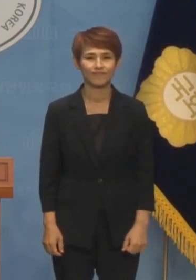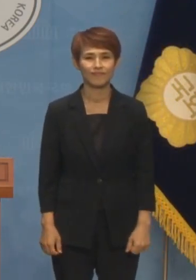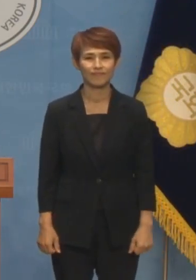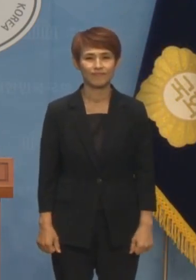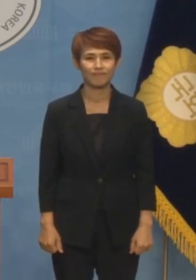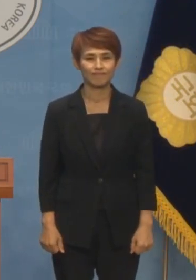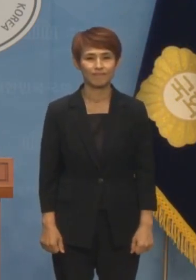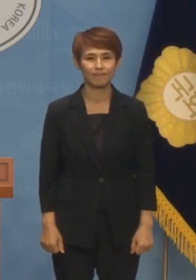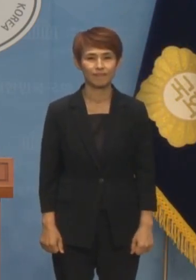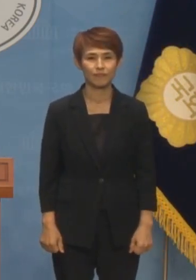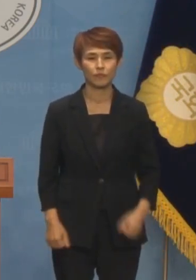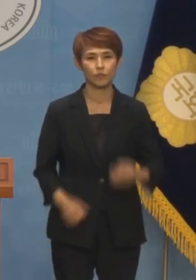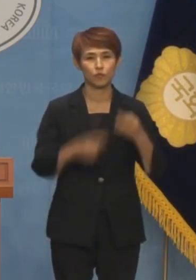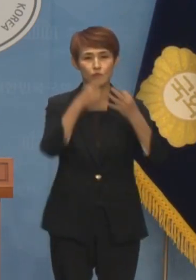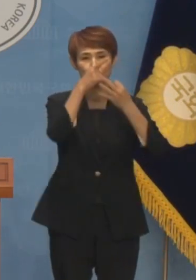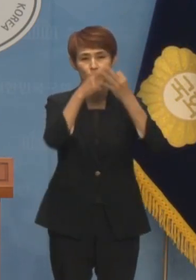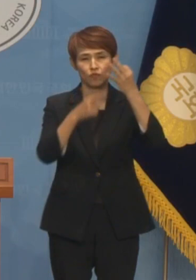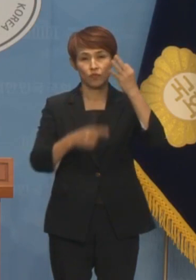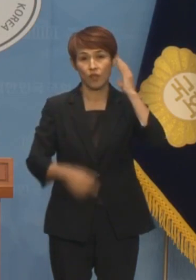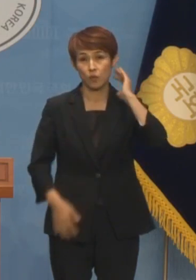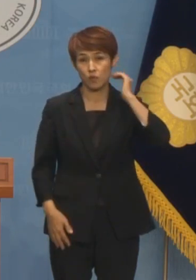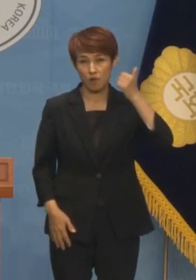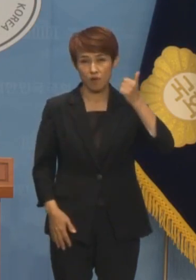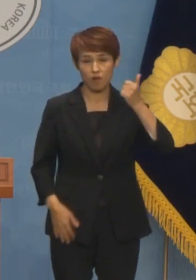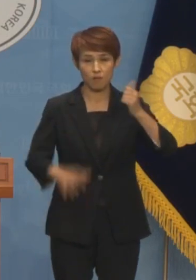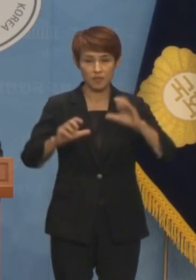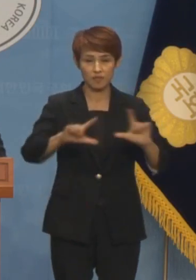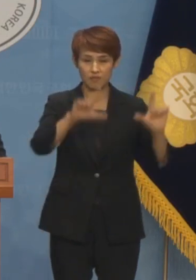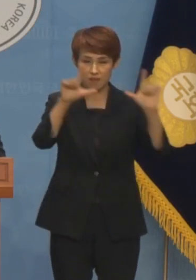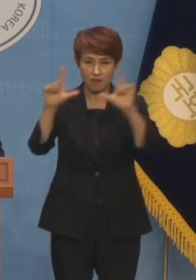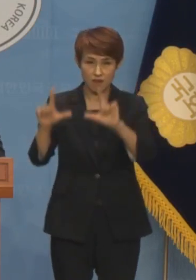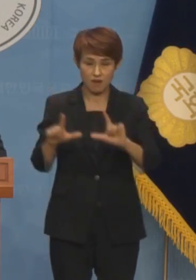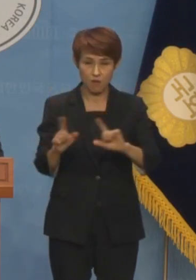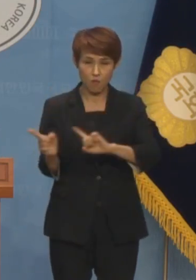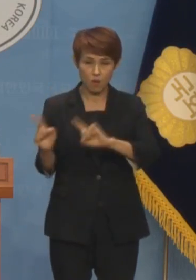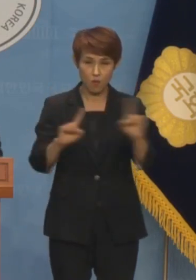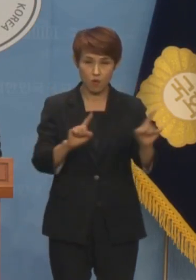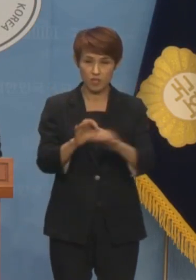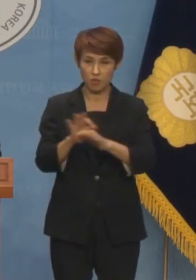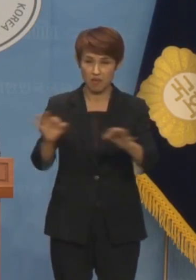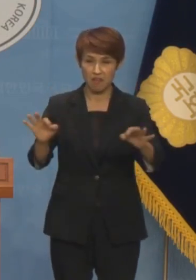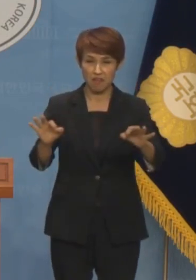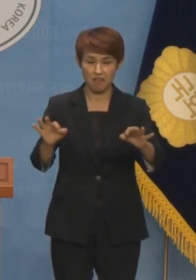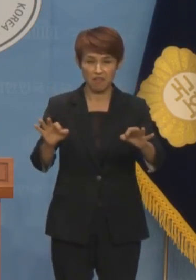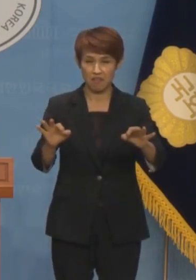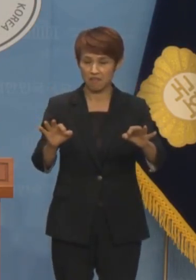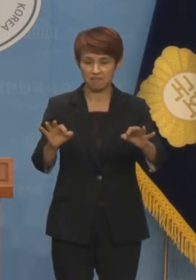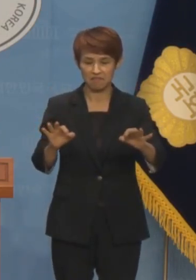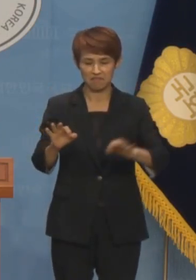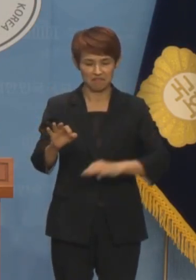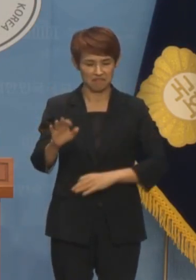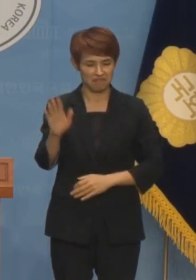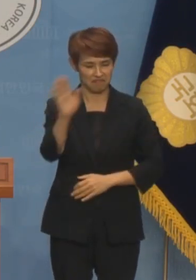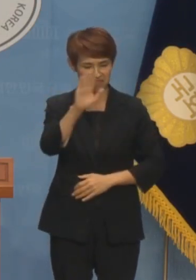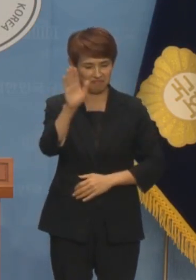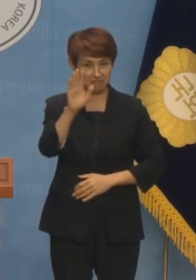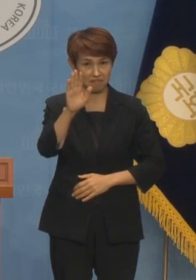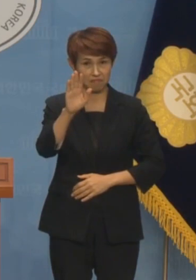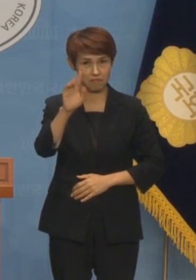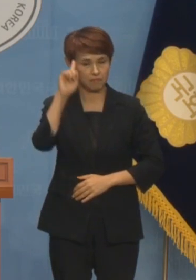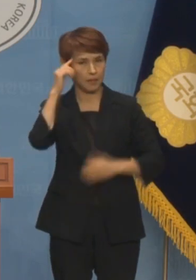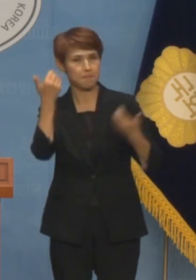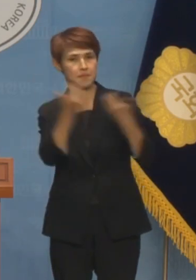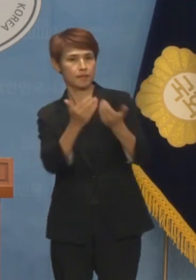윤석열 대통령 민생회복지원금 비판에 대한 재반박 기자회견을 시작하도록